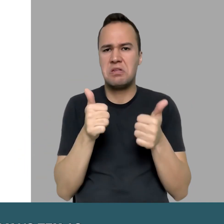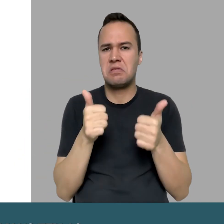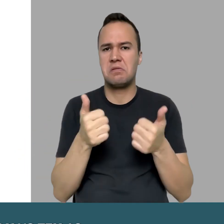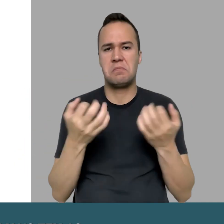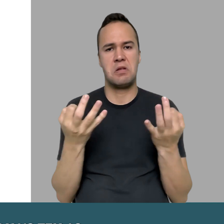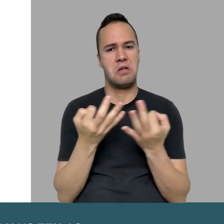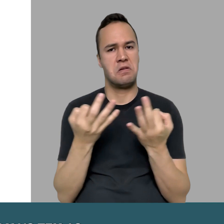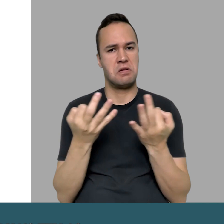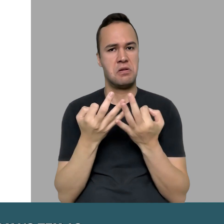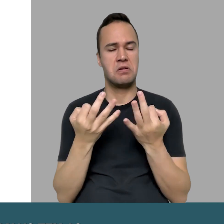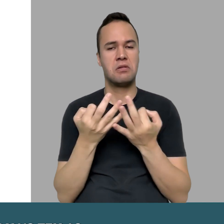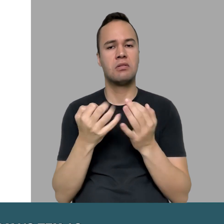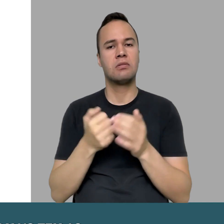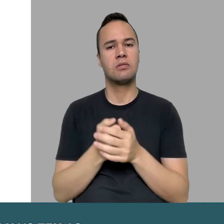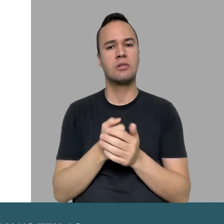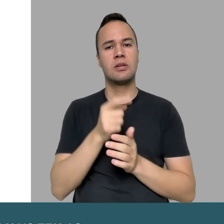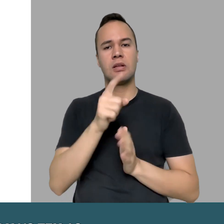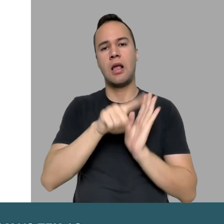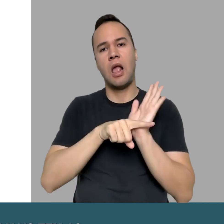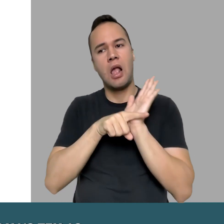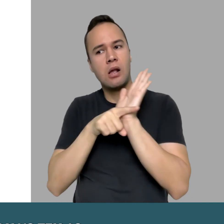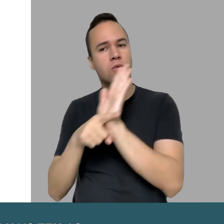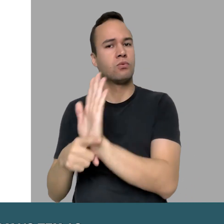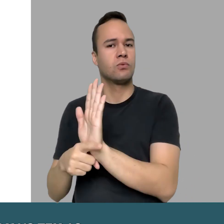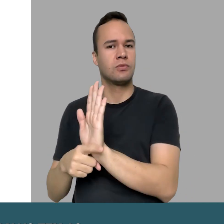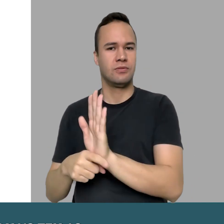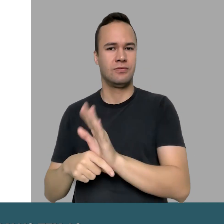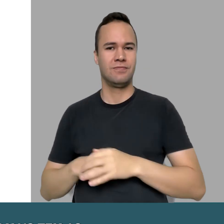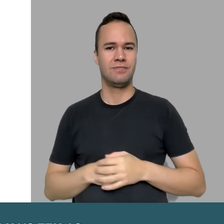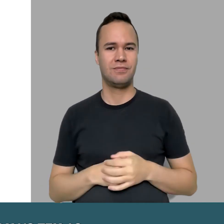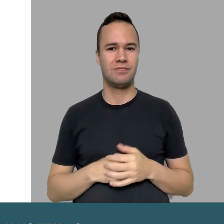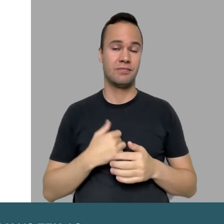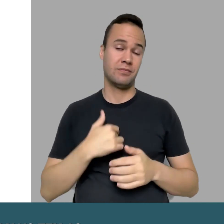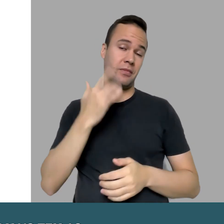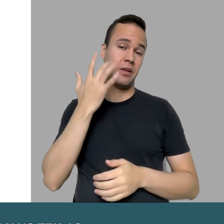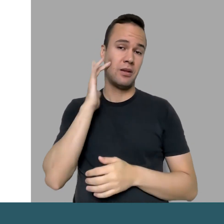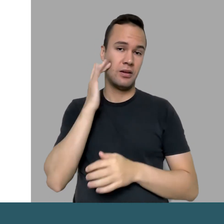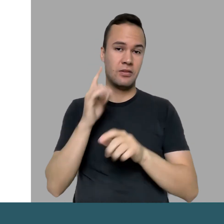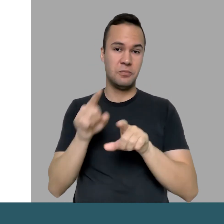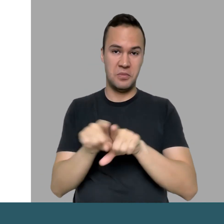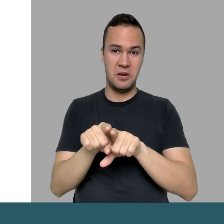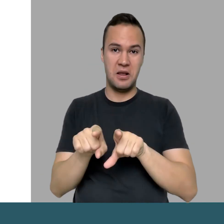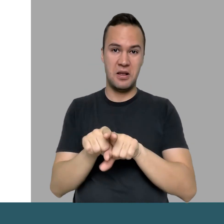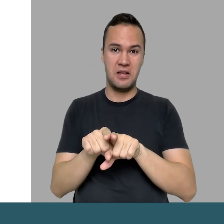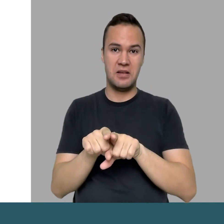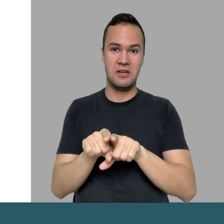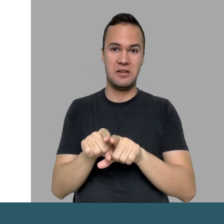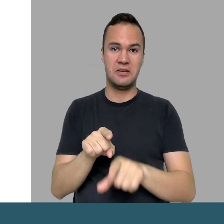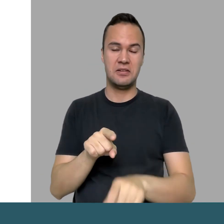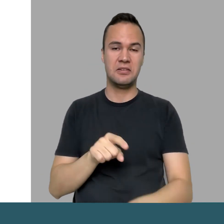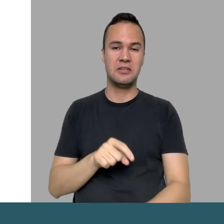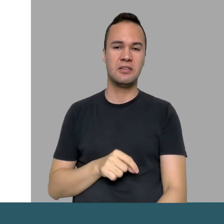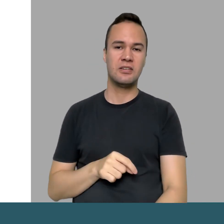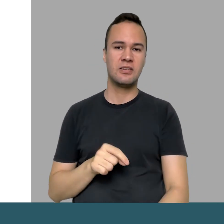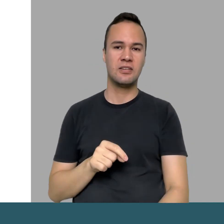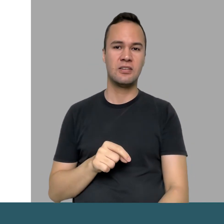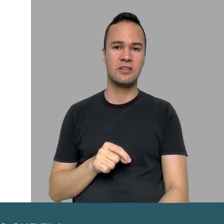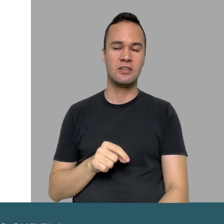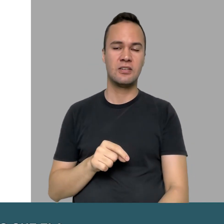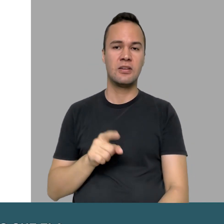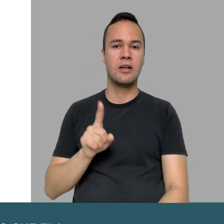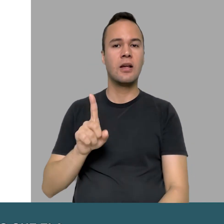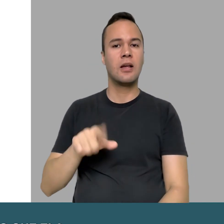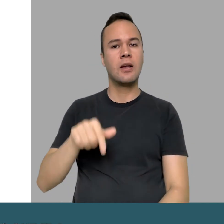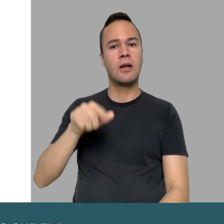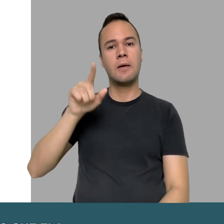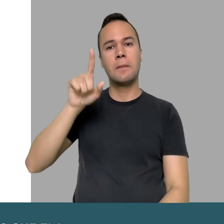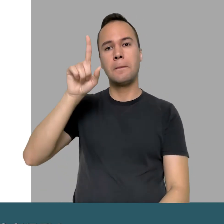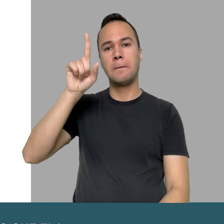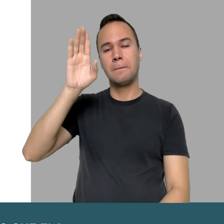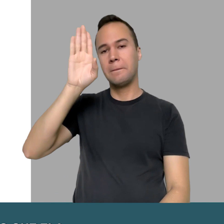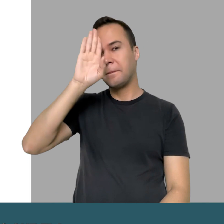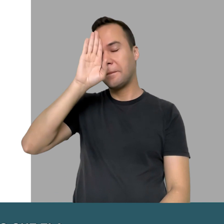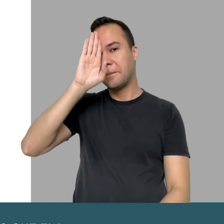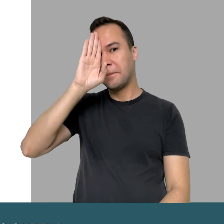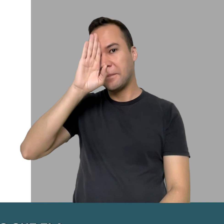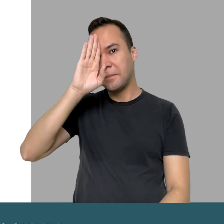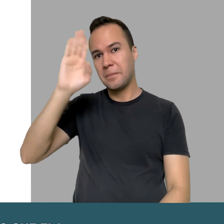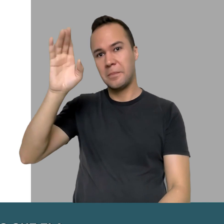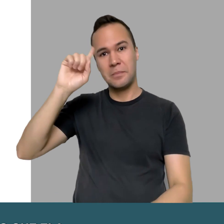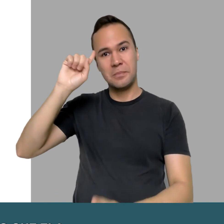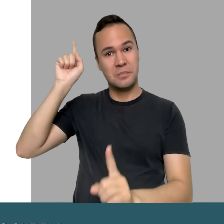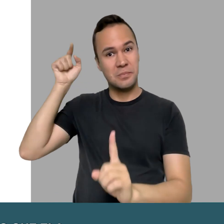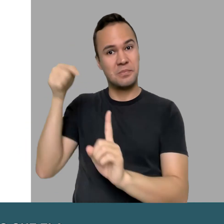mais tem as regras bem feitas, que dá um norte, e eu acho que ela também é